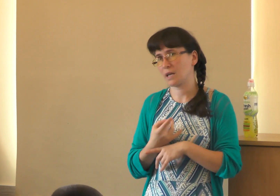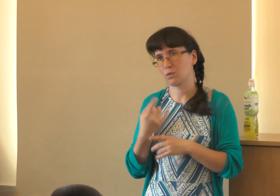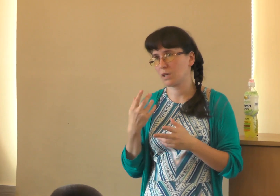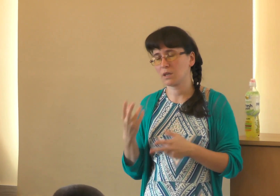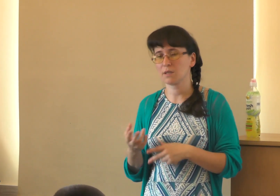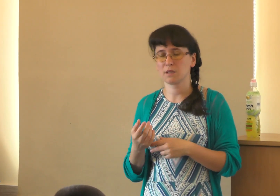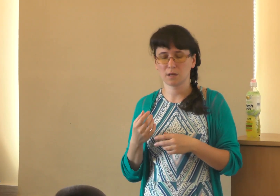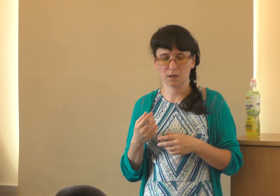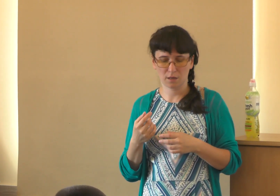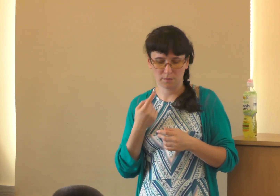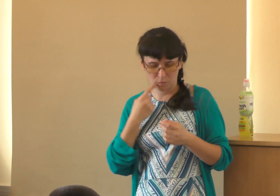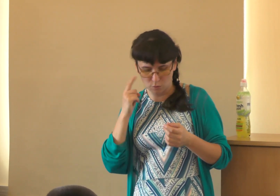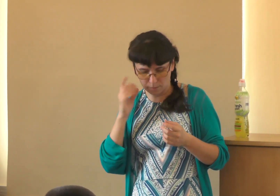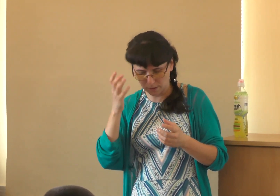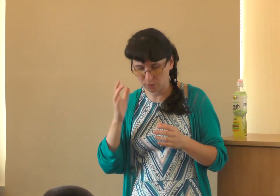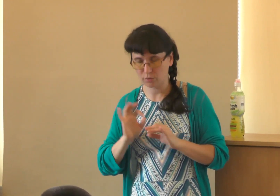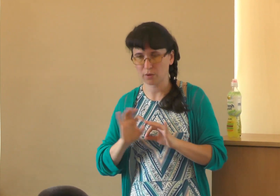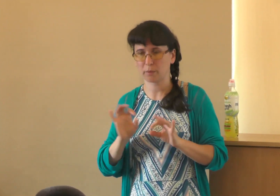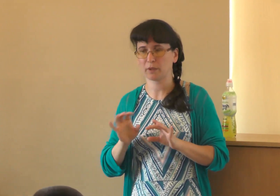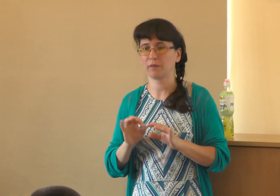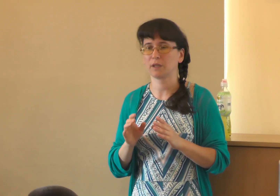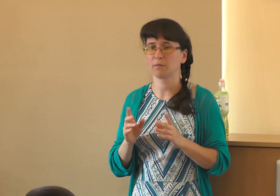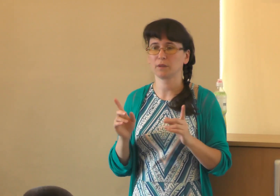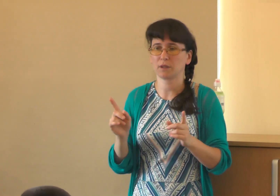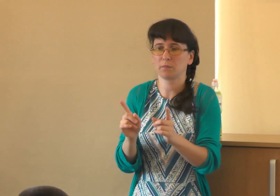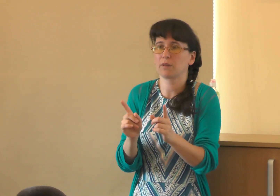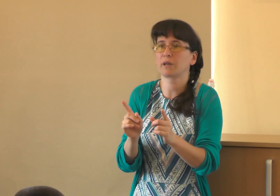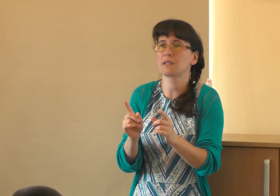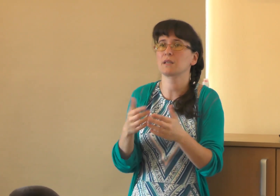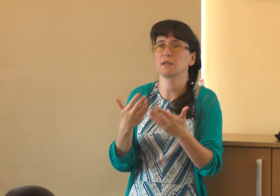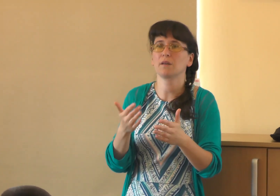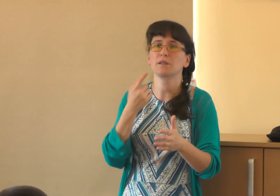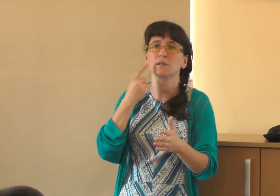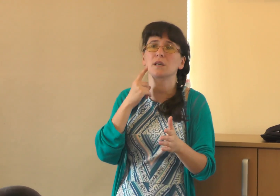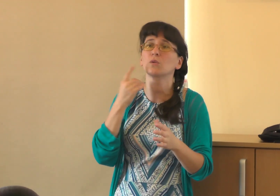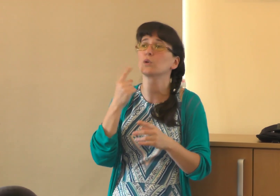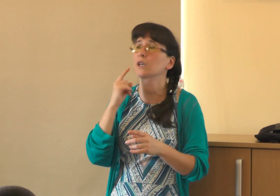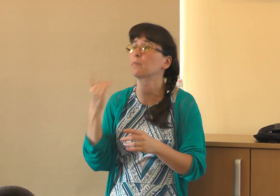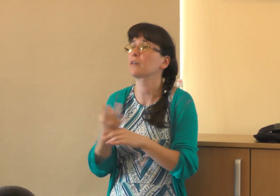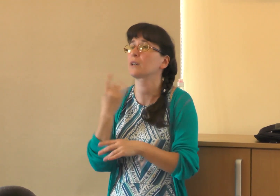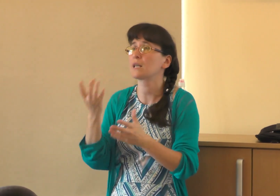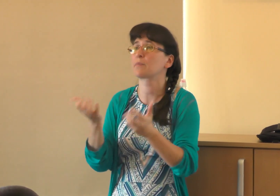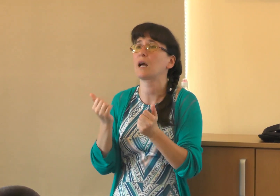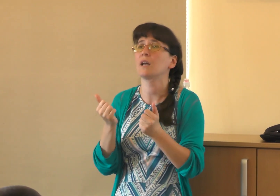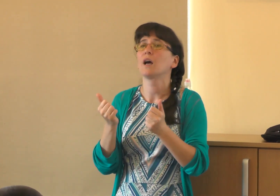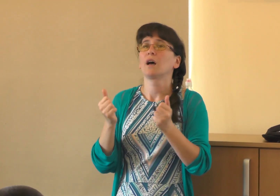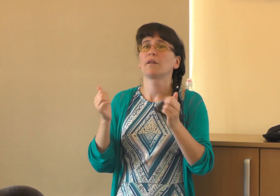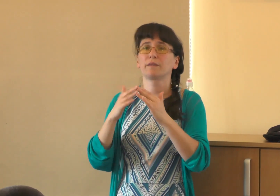раз туда ездила, все это психология преподавала, мне надо было вкратце, и они детей глухих первый раз брали в